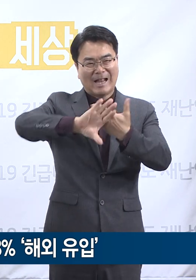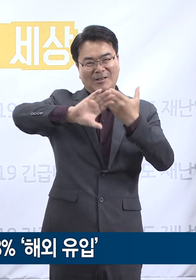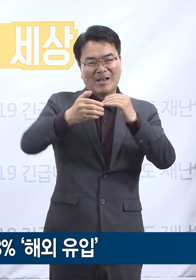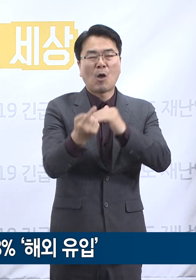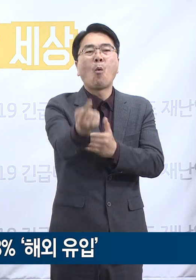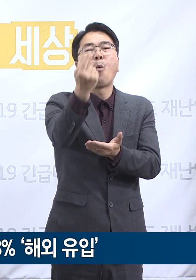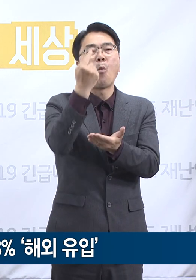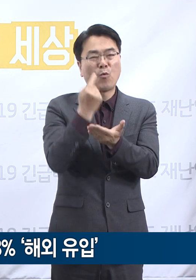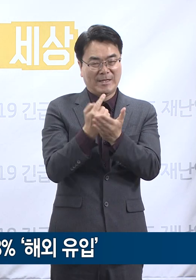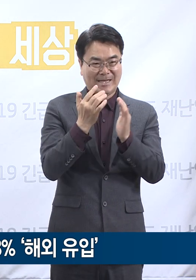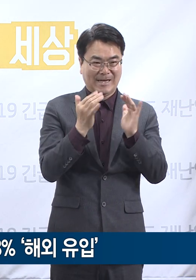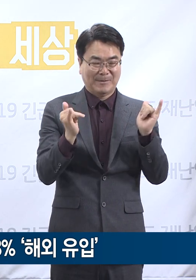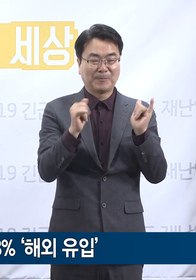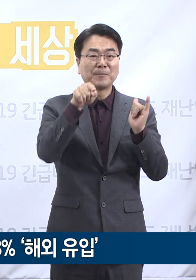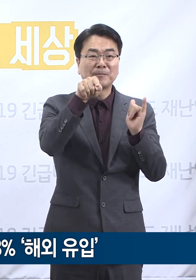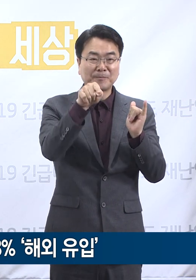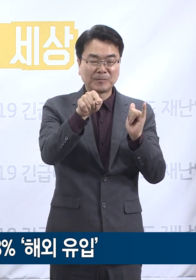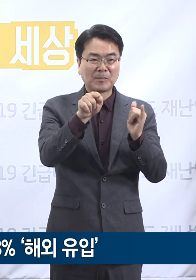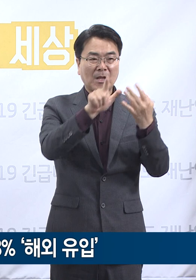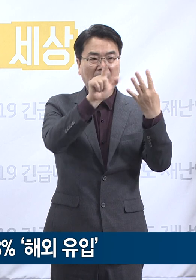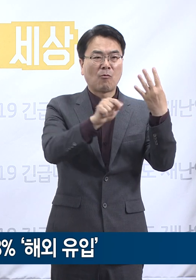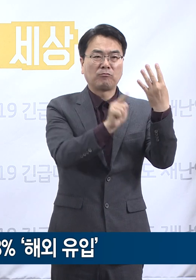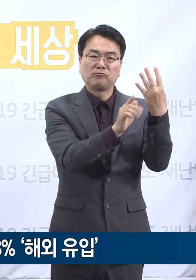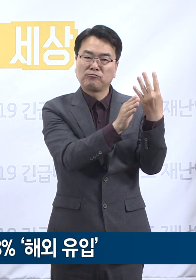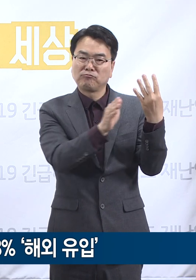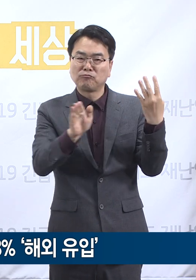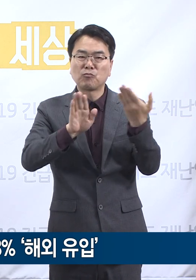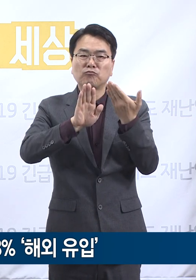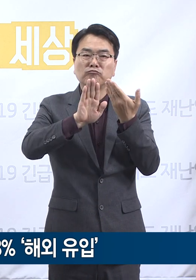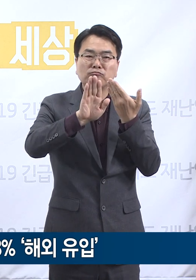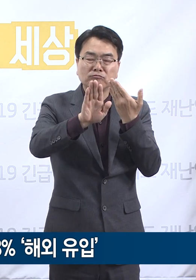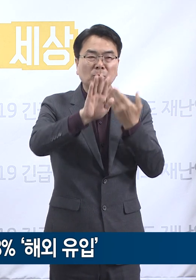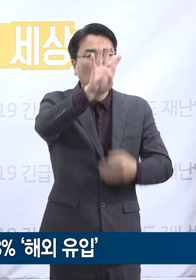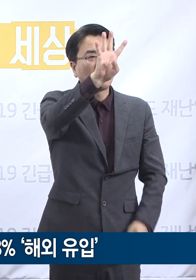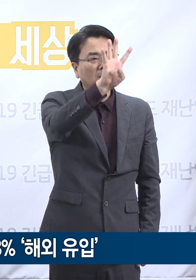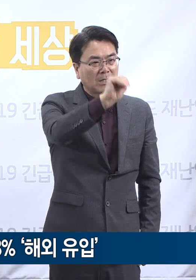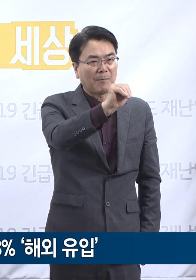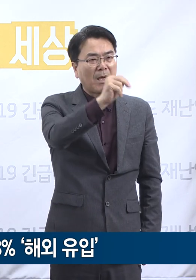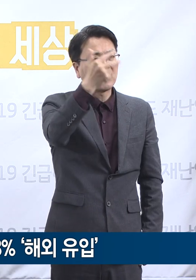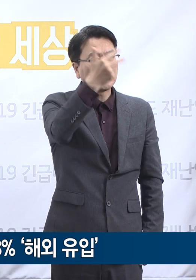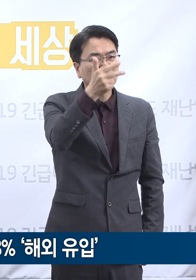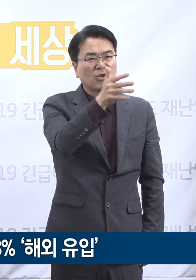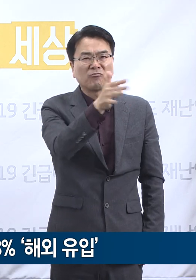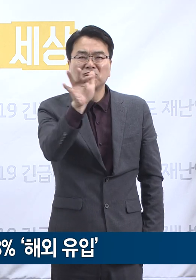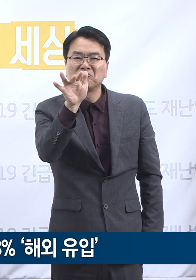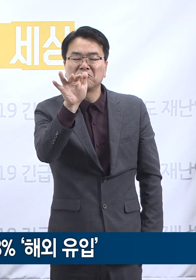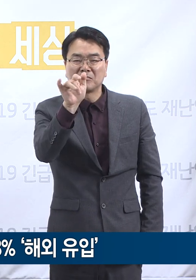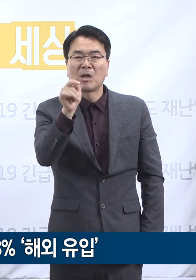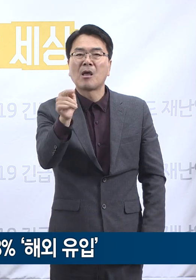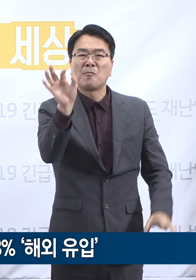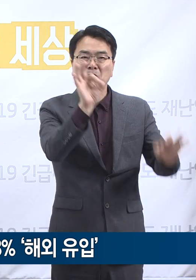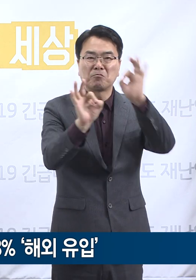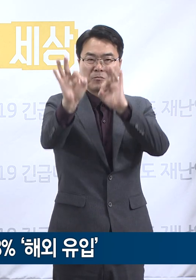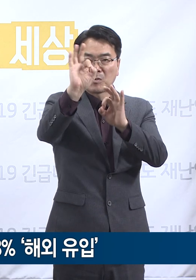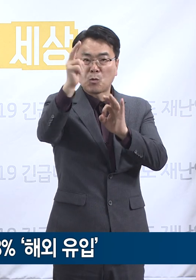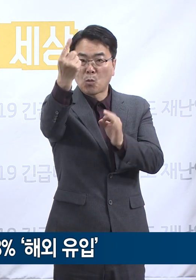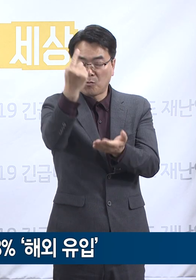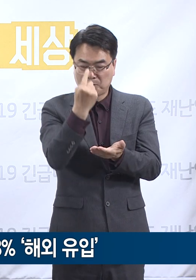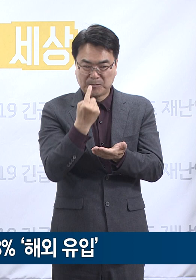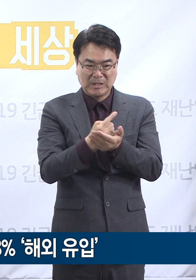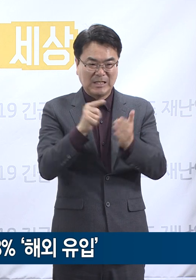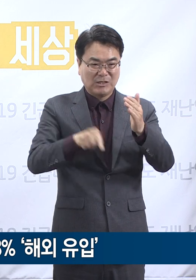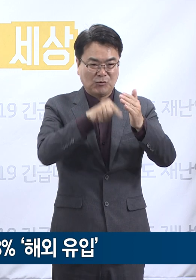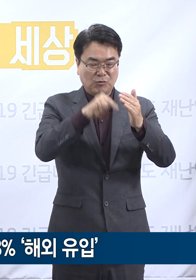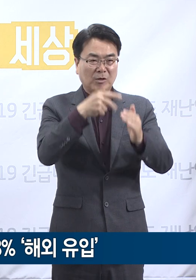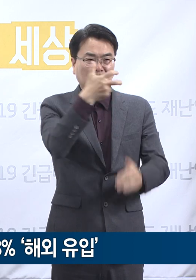4월 1일 이후 도내 해외 입국자는 총 47,422명으로 이 중 77.3